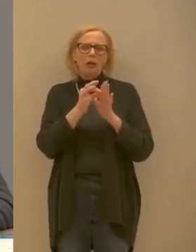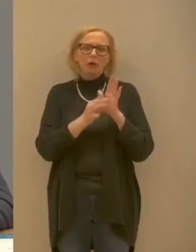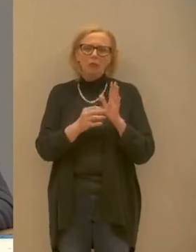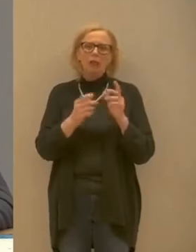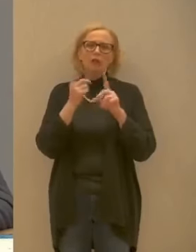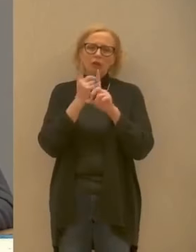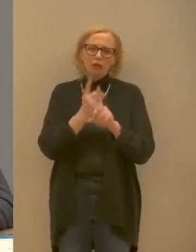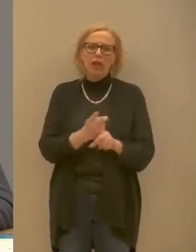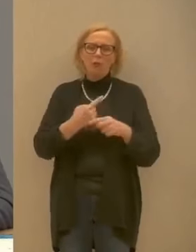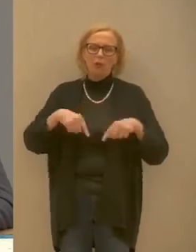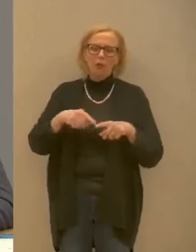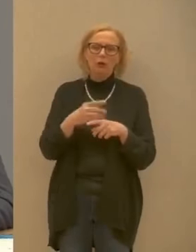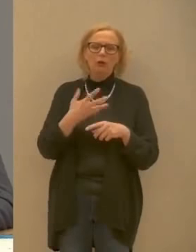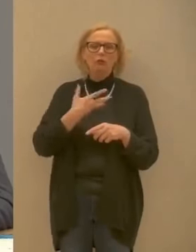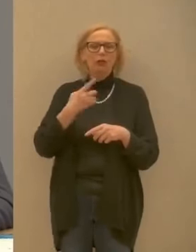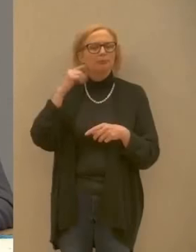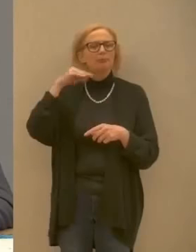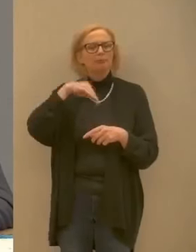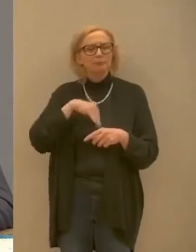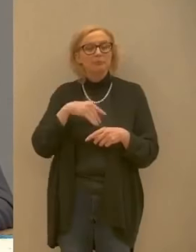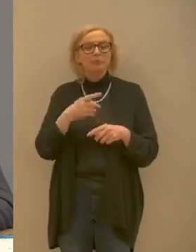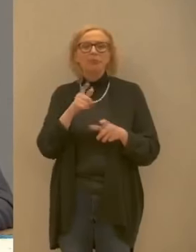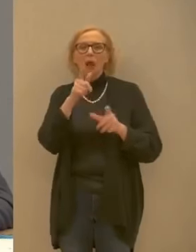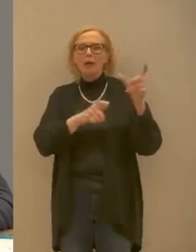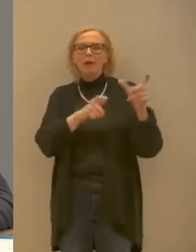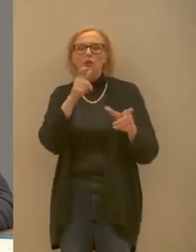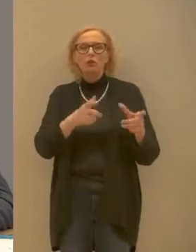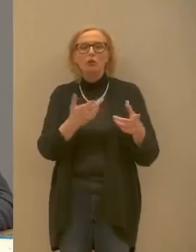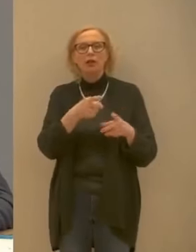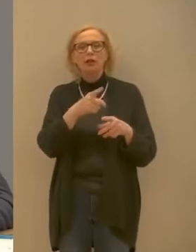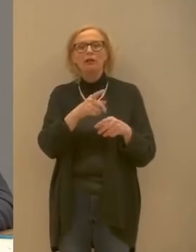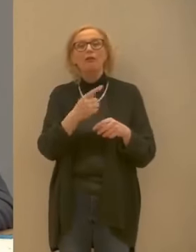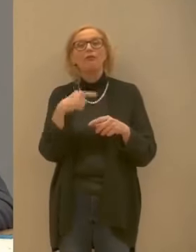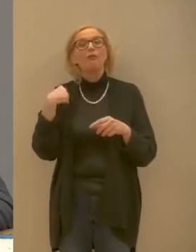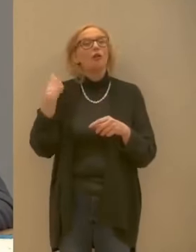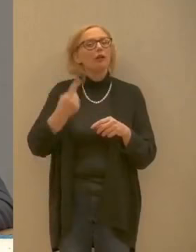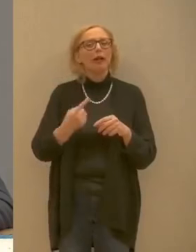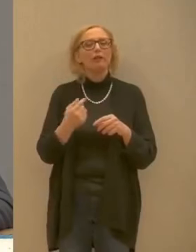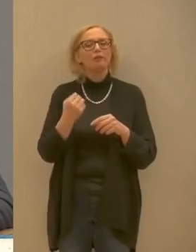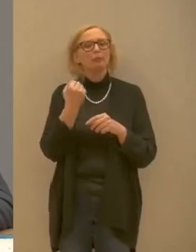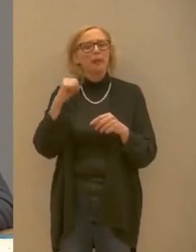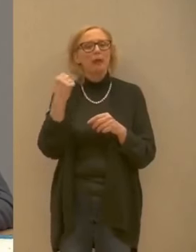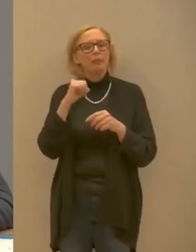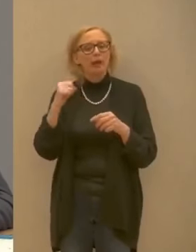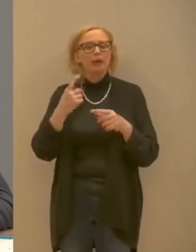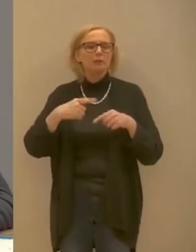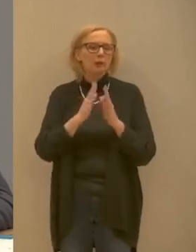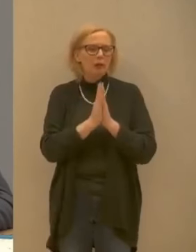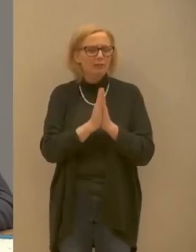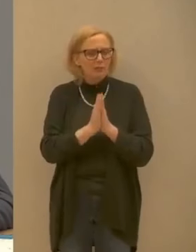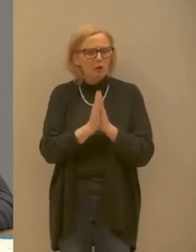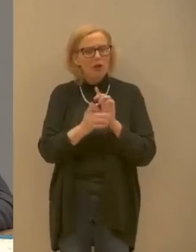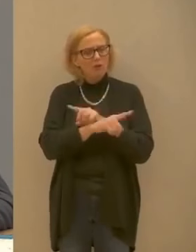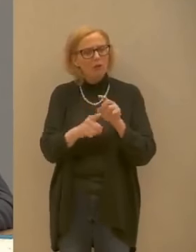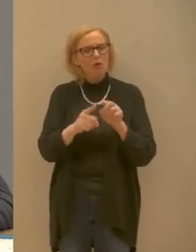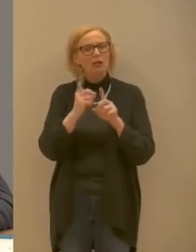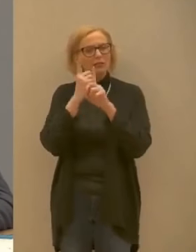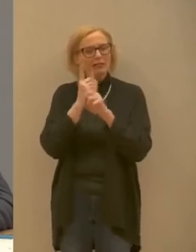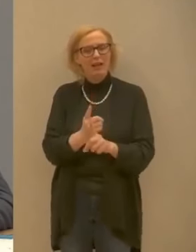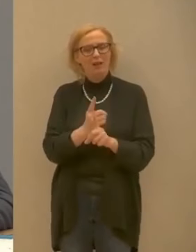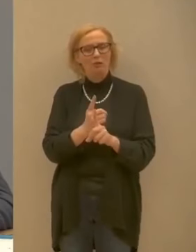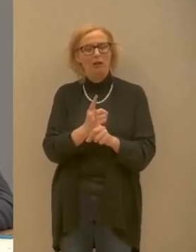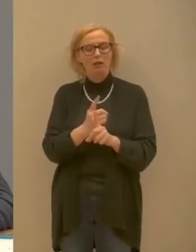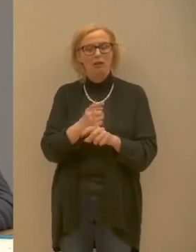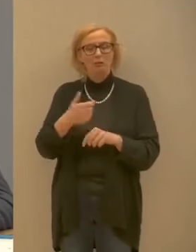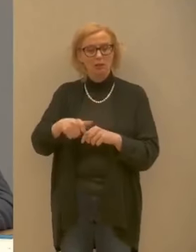crediamo che quelli che non le rispettano li possiamo ancora convincere a rispettarli a rispettarli fatelo per voi stessi perché i dati di